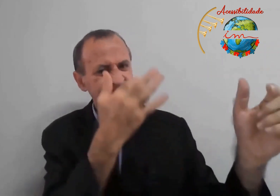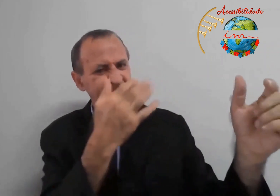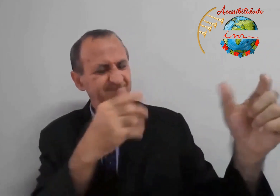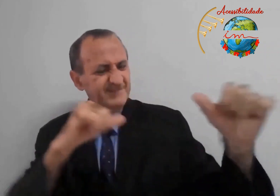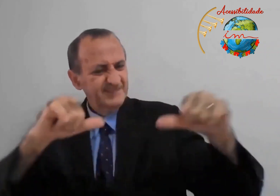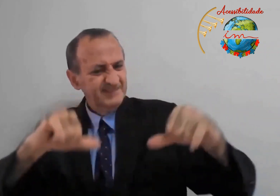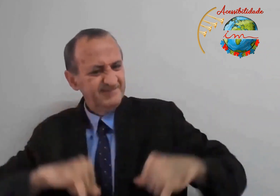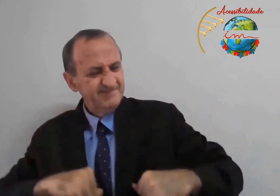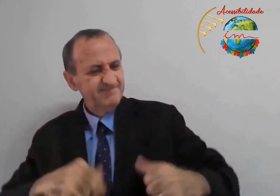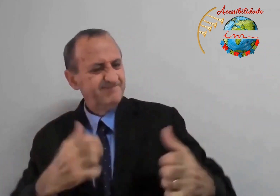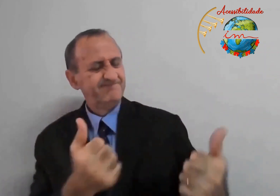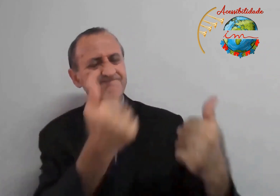mesmos.